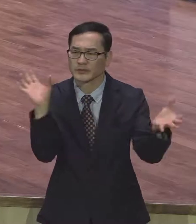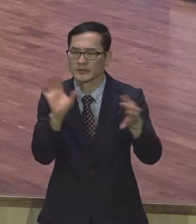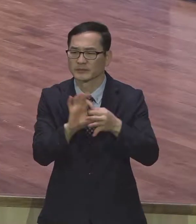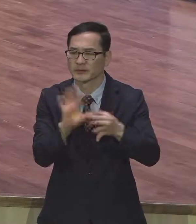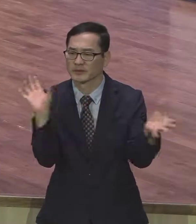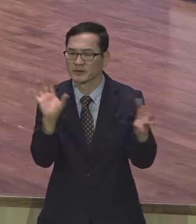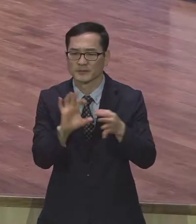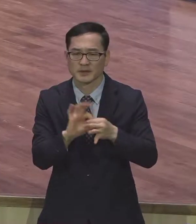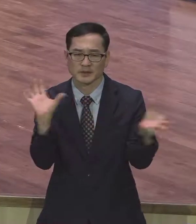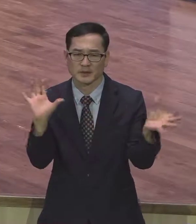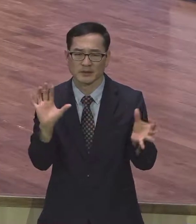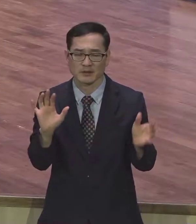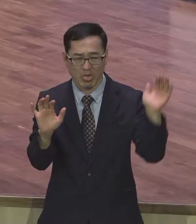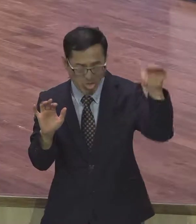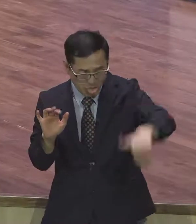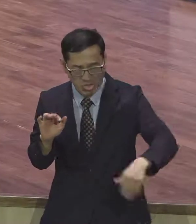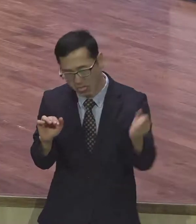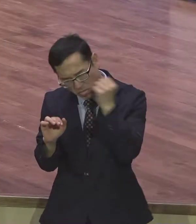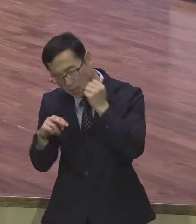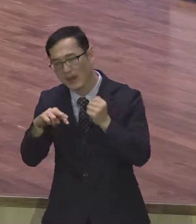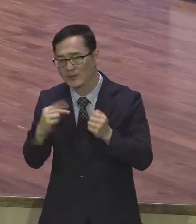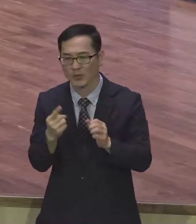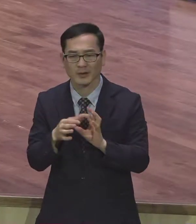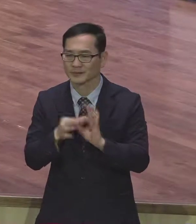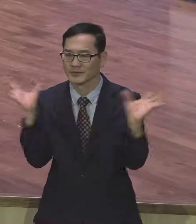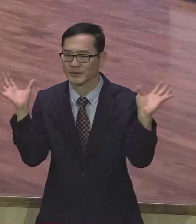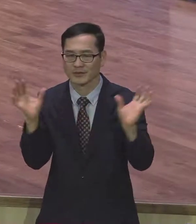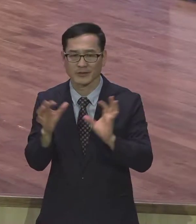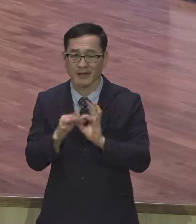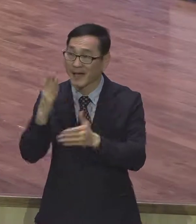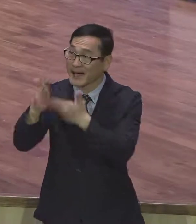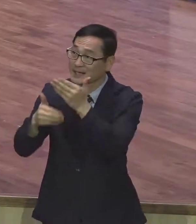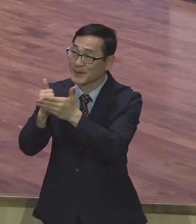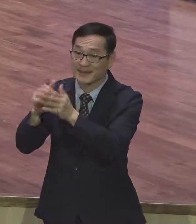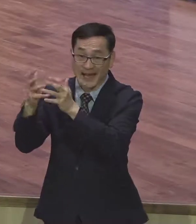어려운 가운데서도 하나님 나라 본질을 아는 사람은 기뻄을 뺏기지 않는다.